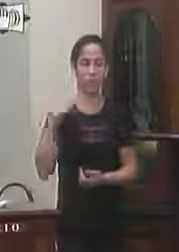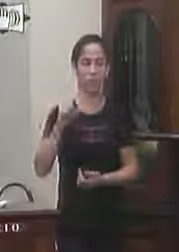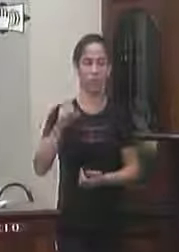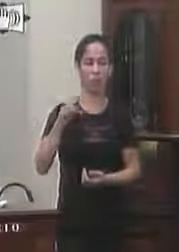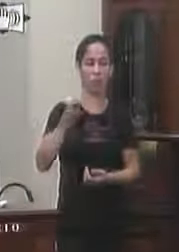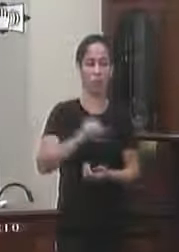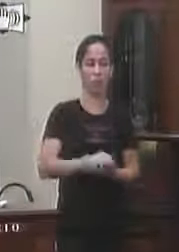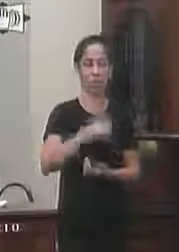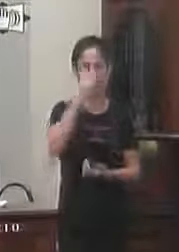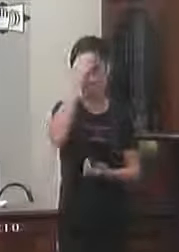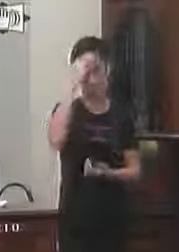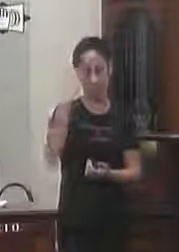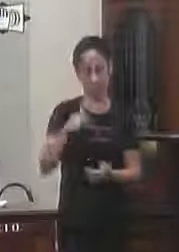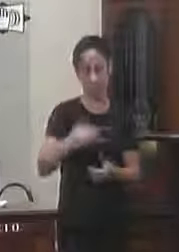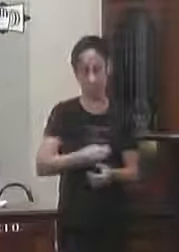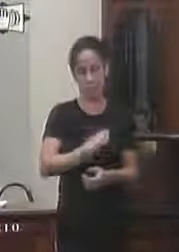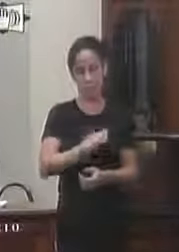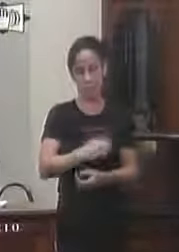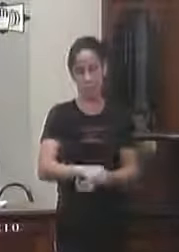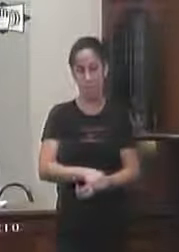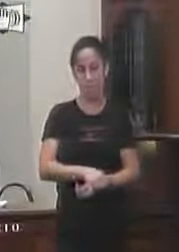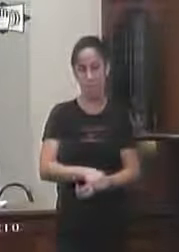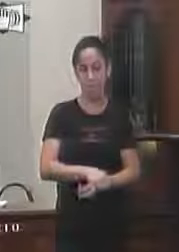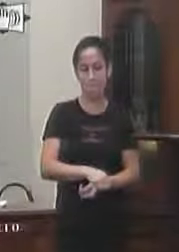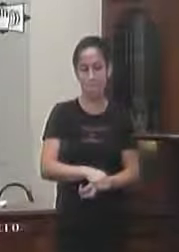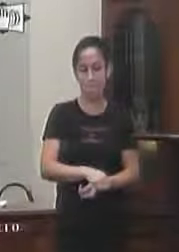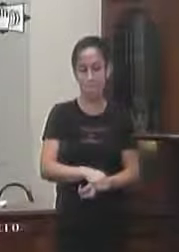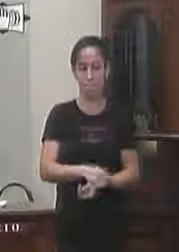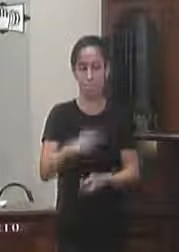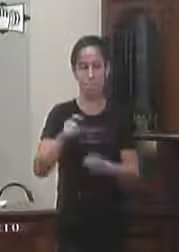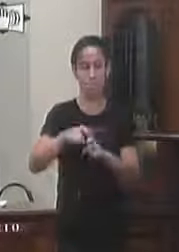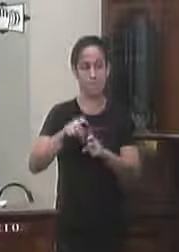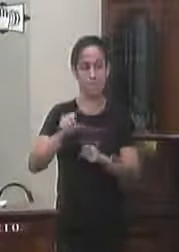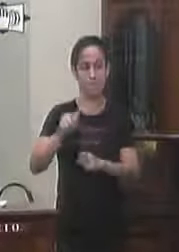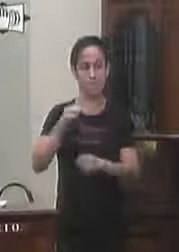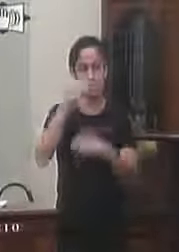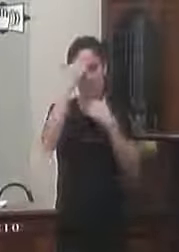Tarso não está presente doutor Saulo